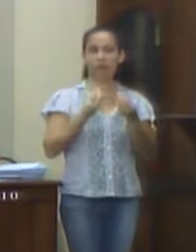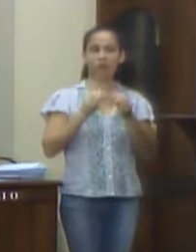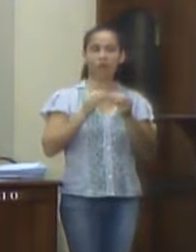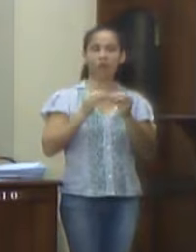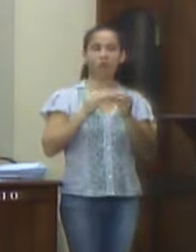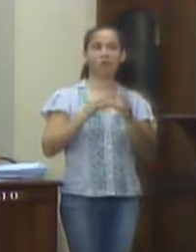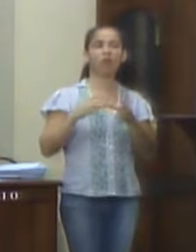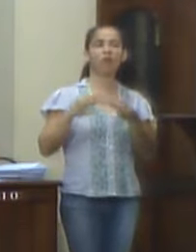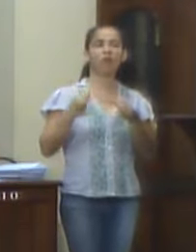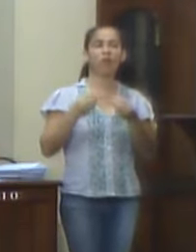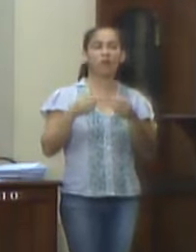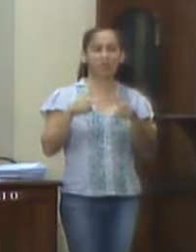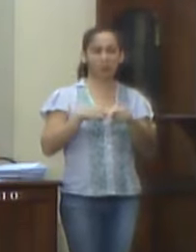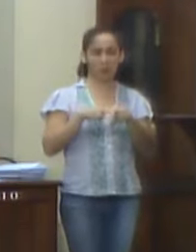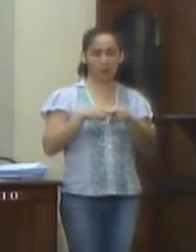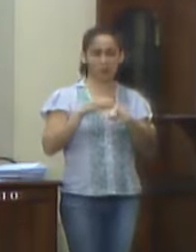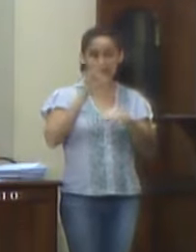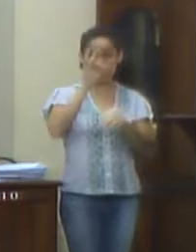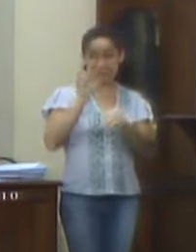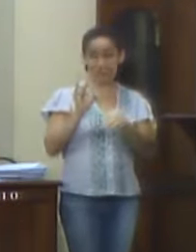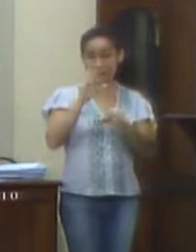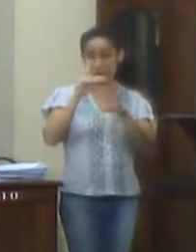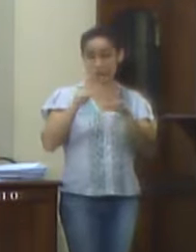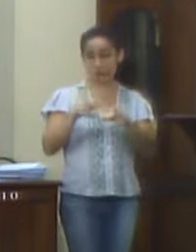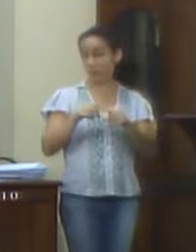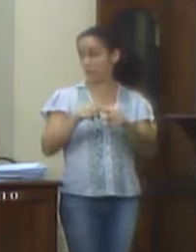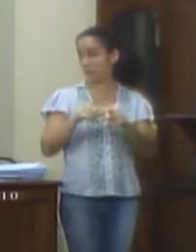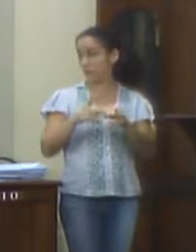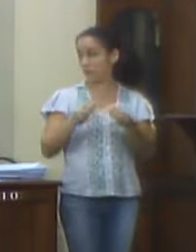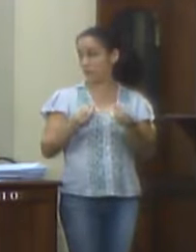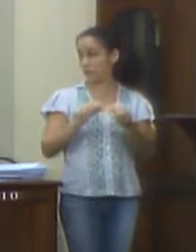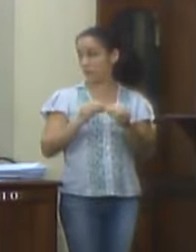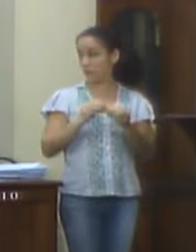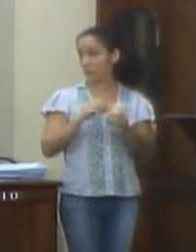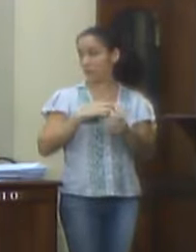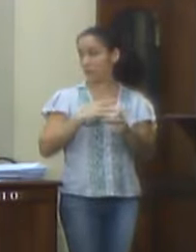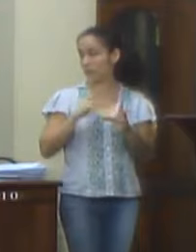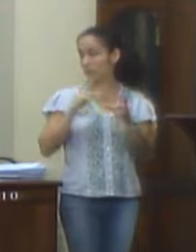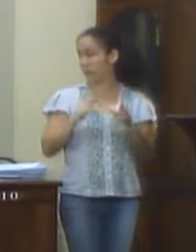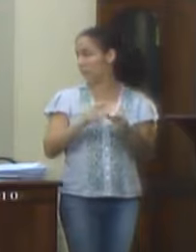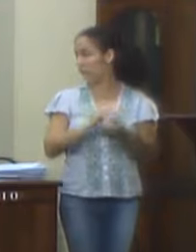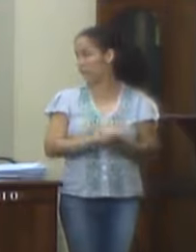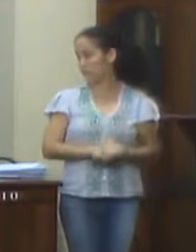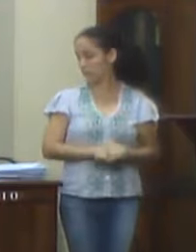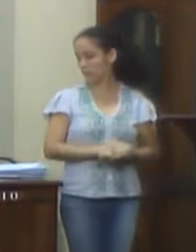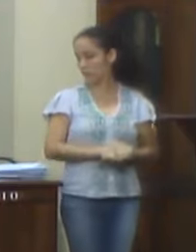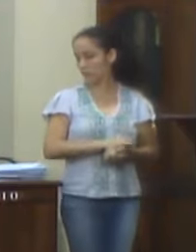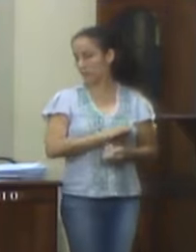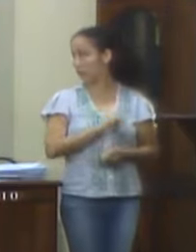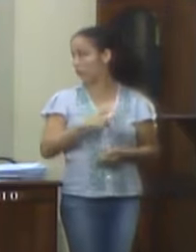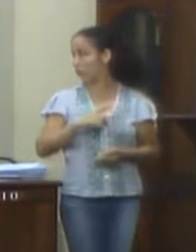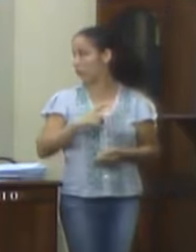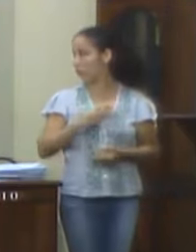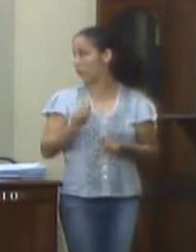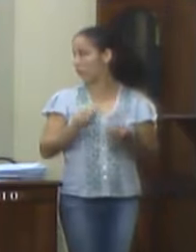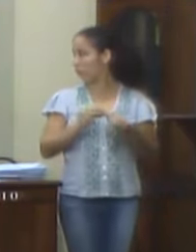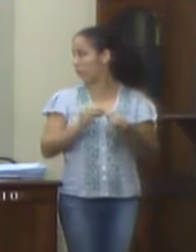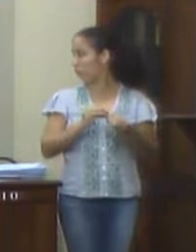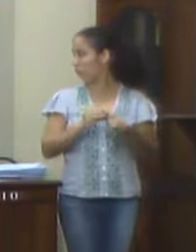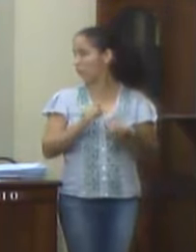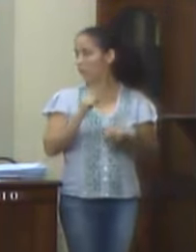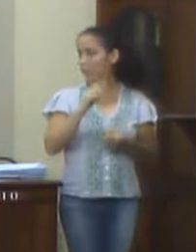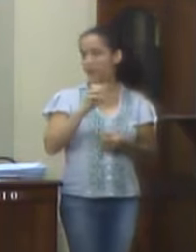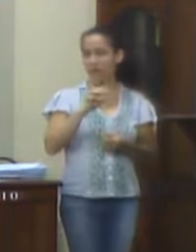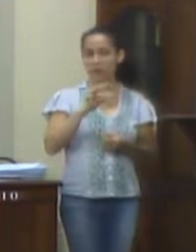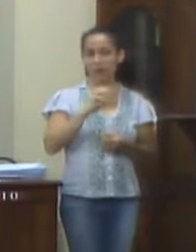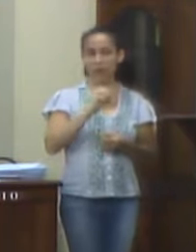computadas para atingir este mesmo percentual, ainda que empenhadas e pagas no exercício seguinte. Tal posicionamento, além de penalizar o gestor,